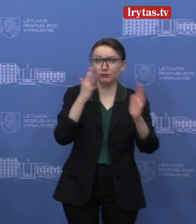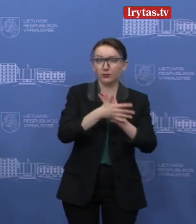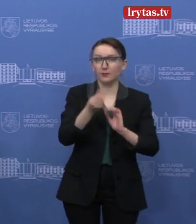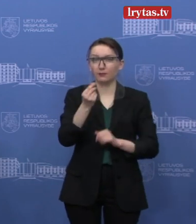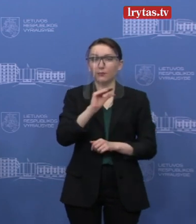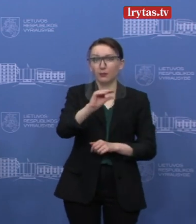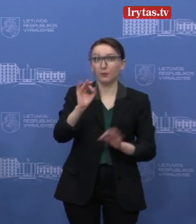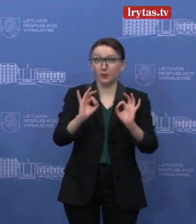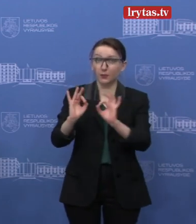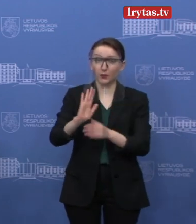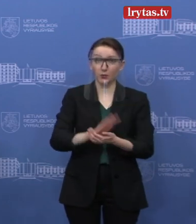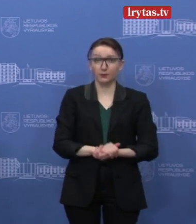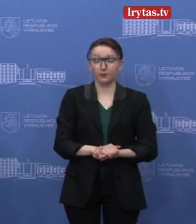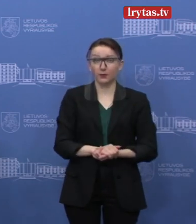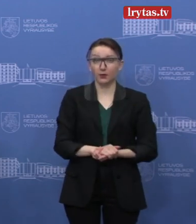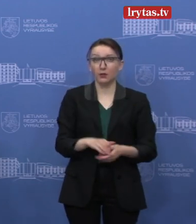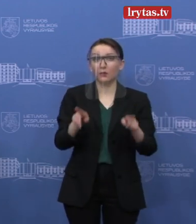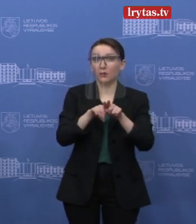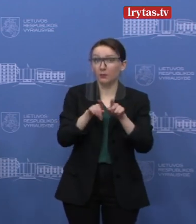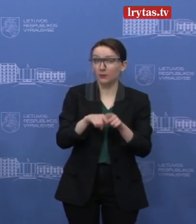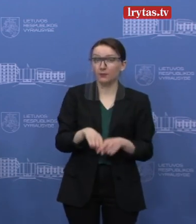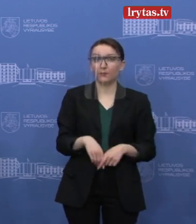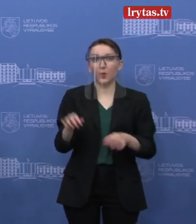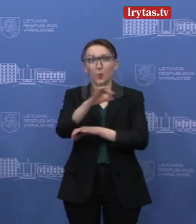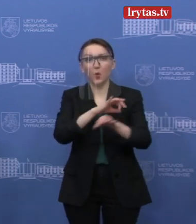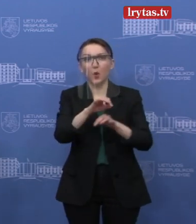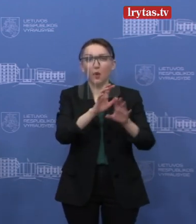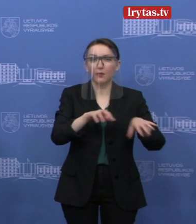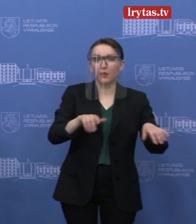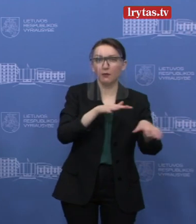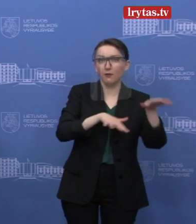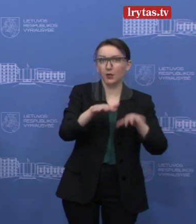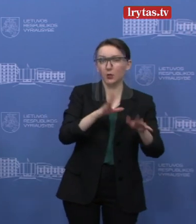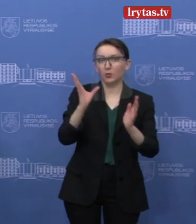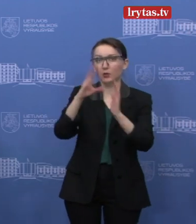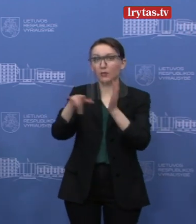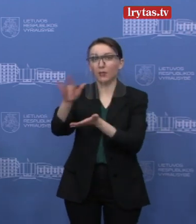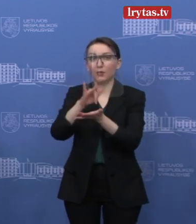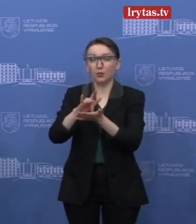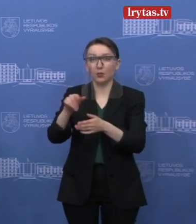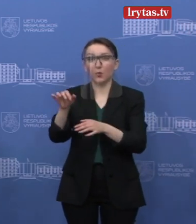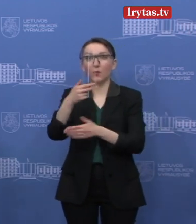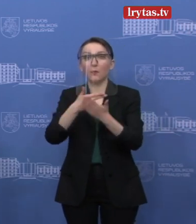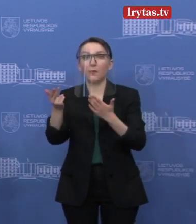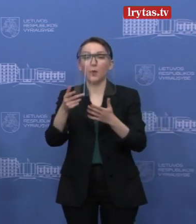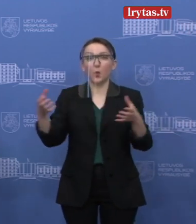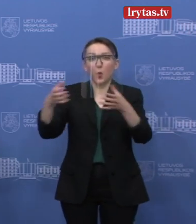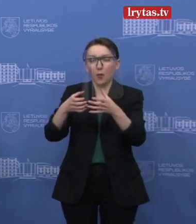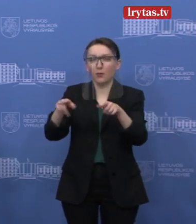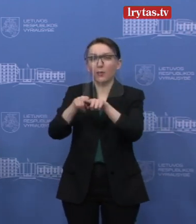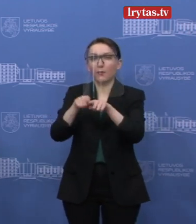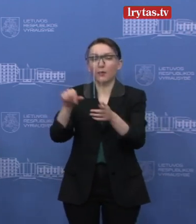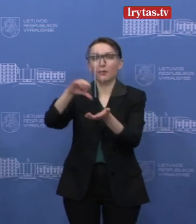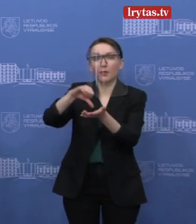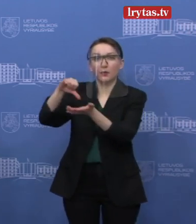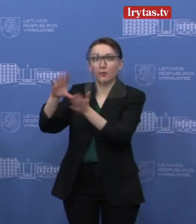investuosime. Šalia projektų administravimo veiklos, Centrinės projektų valdymo agentūros komanda dar taip